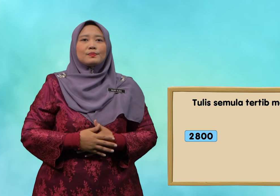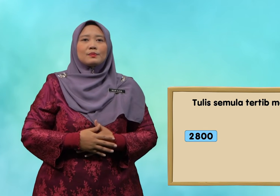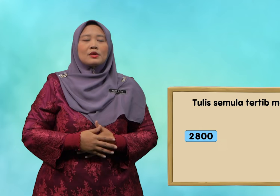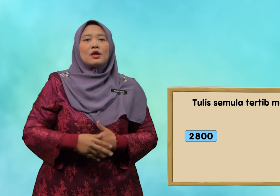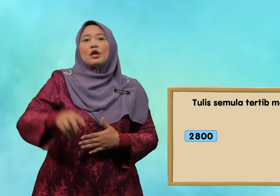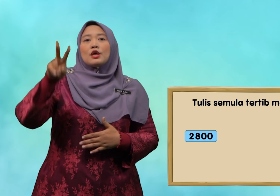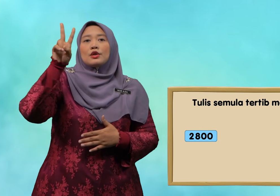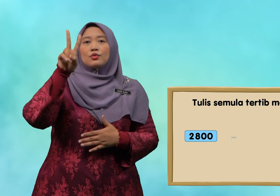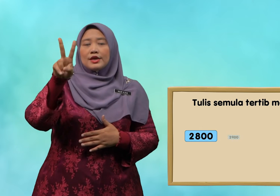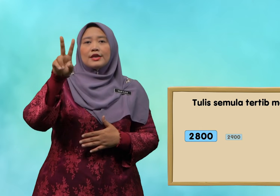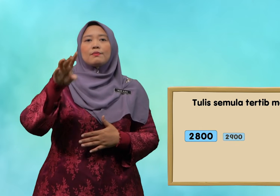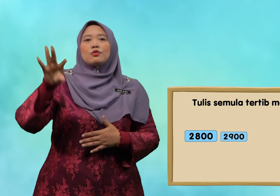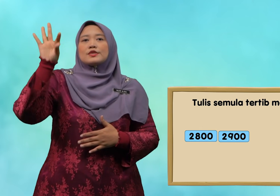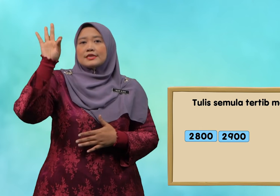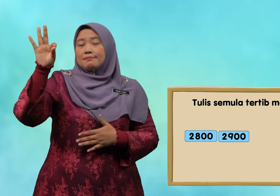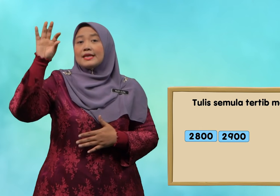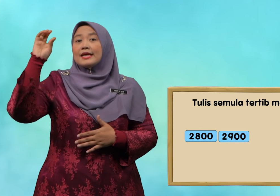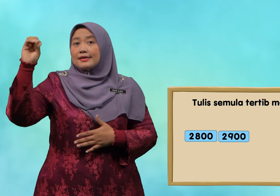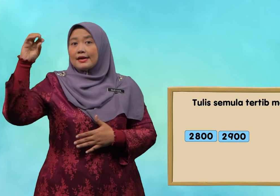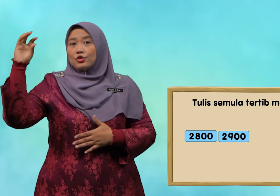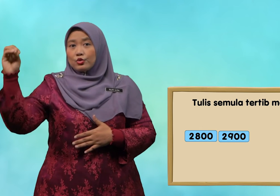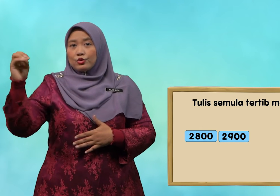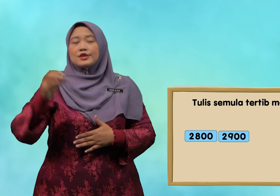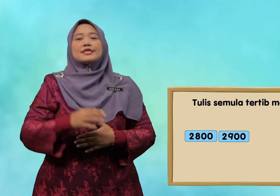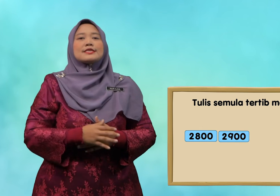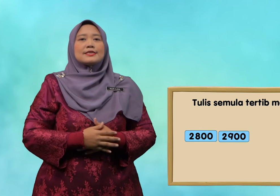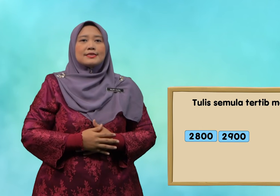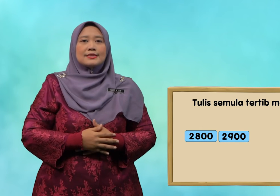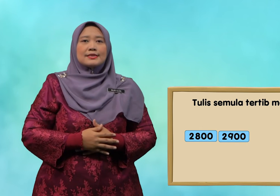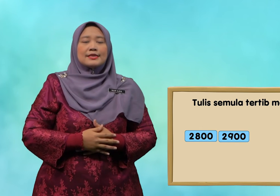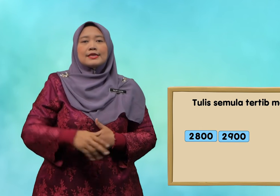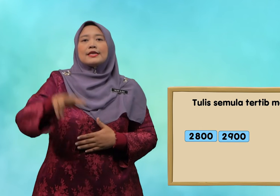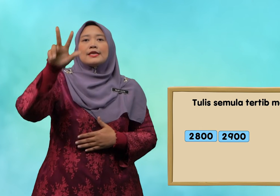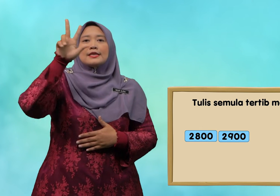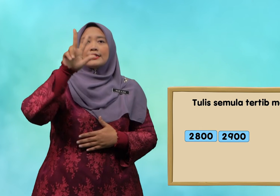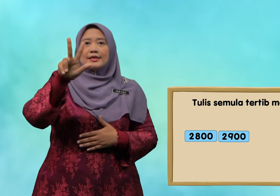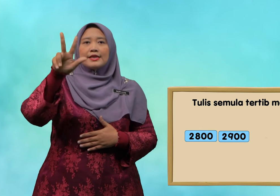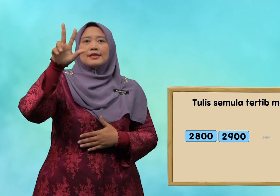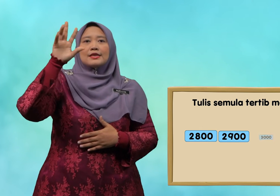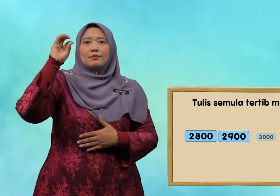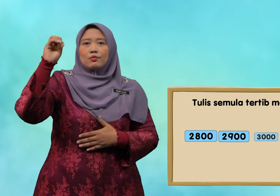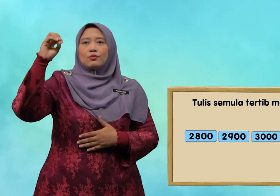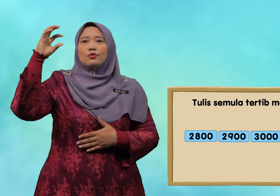2,900 2,900 3,000